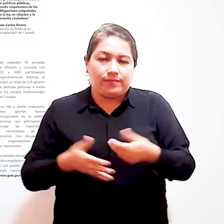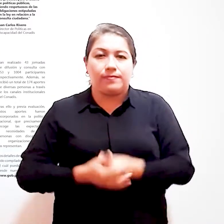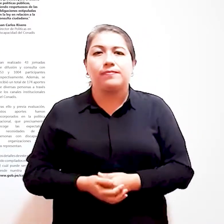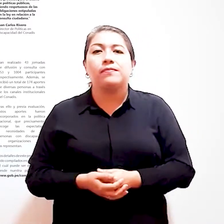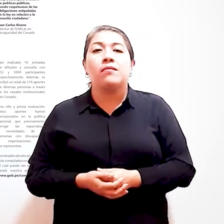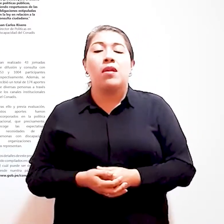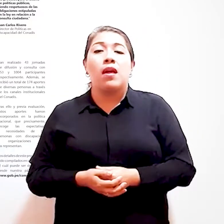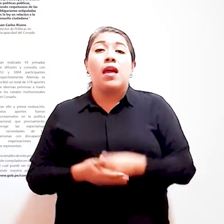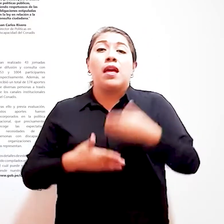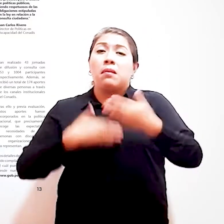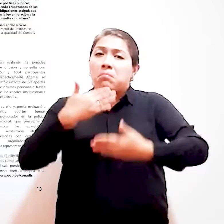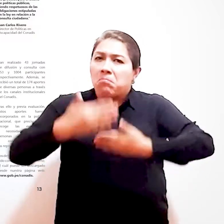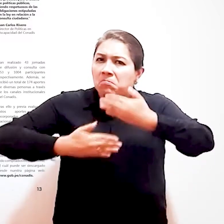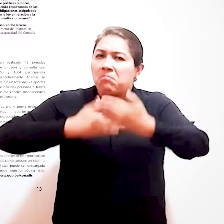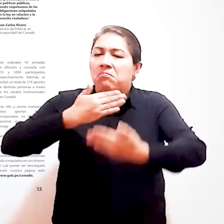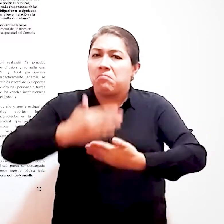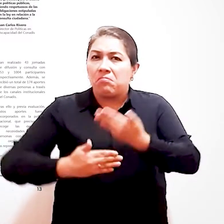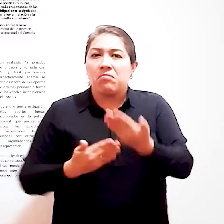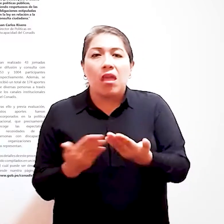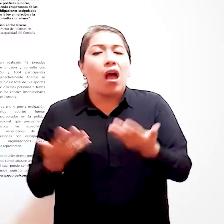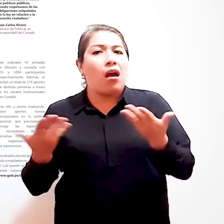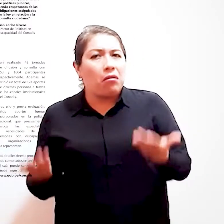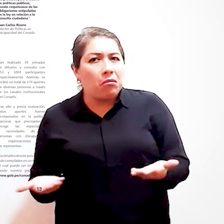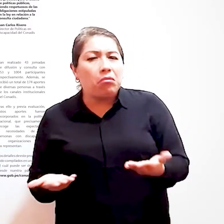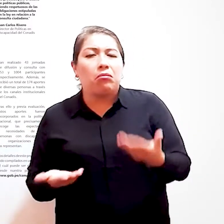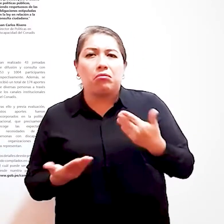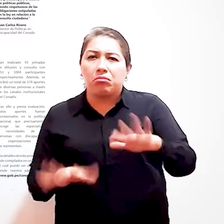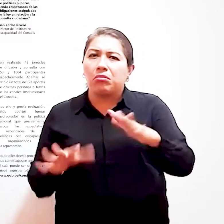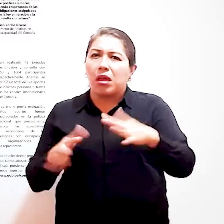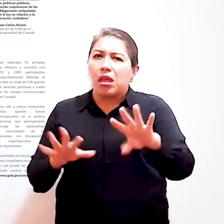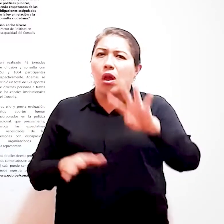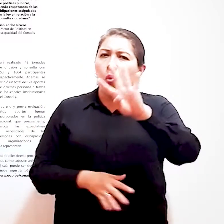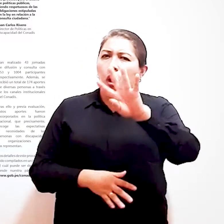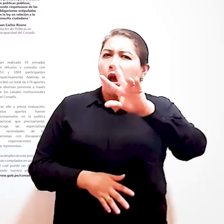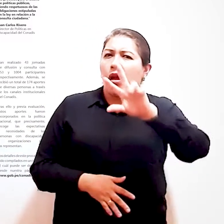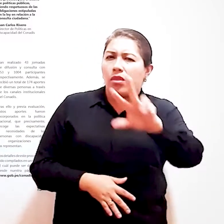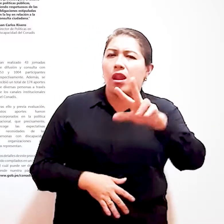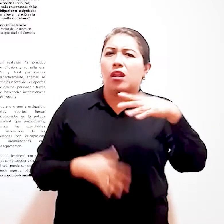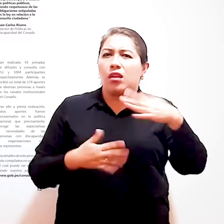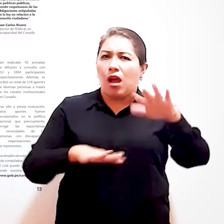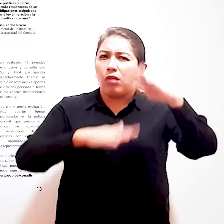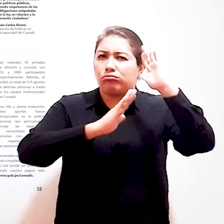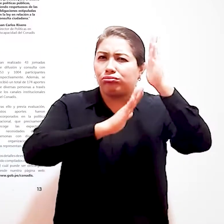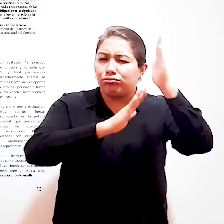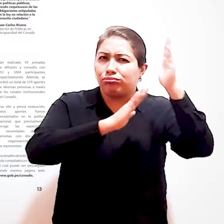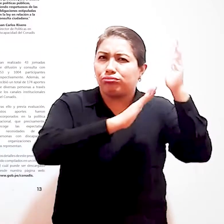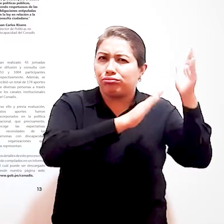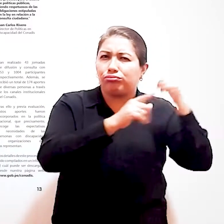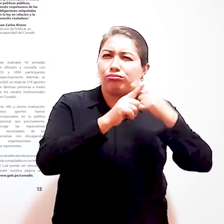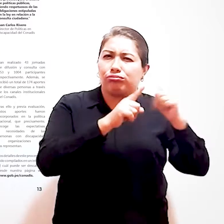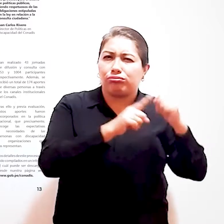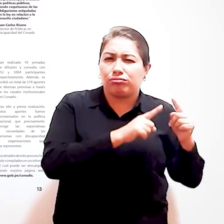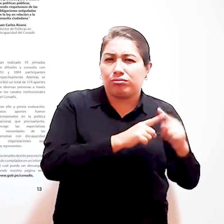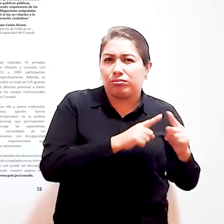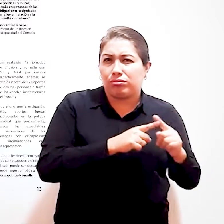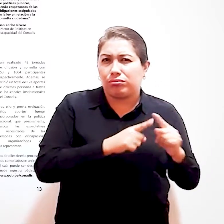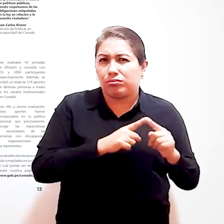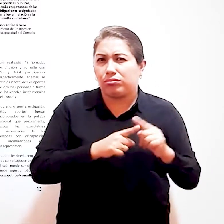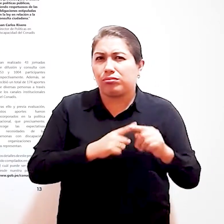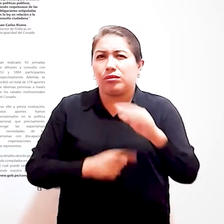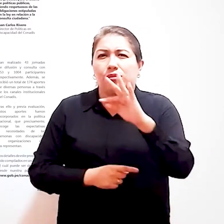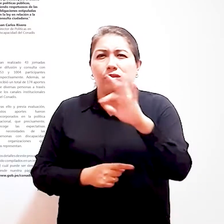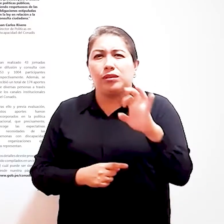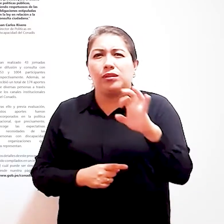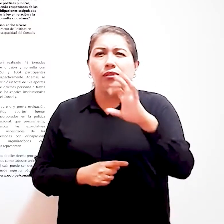la COVID-19 Durante este proceso se han realizado 43 jornadas de difusión y consulta con